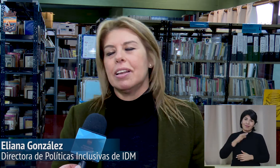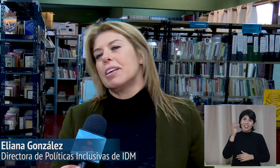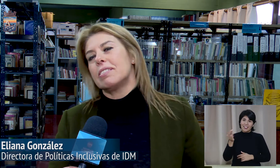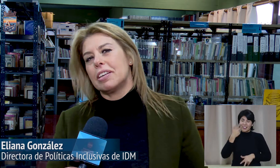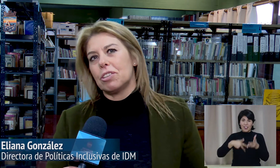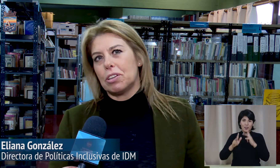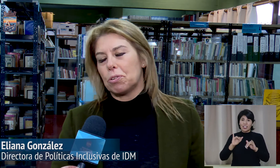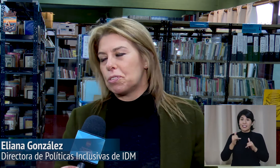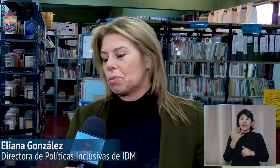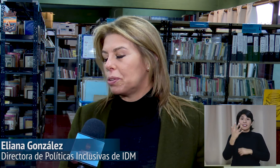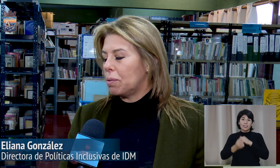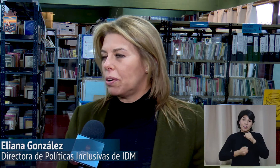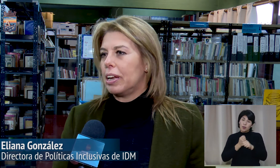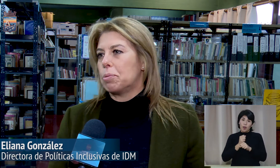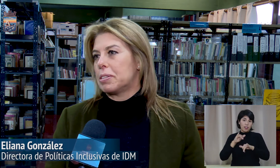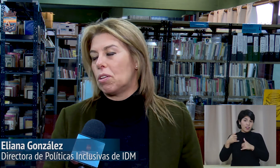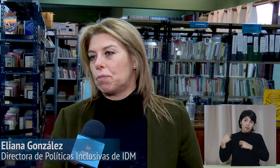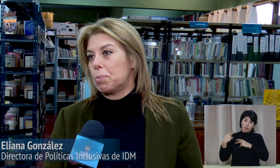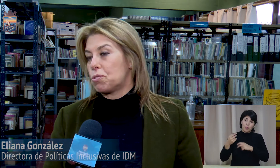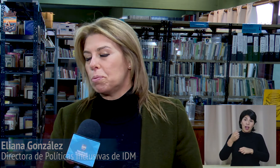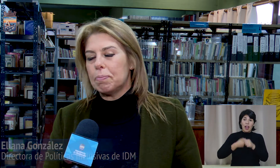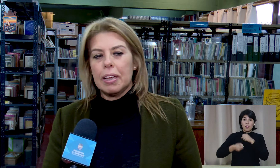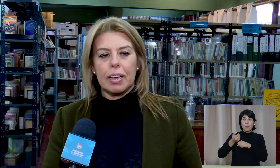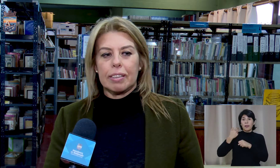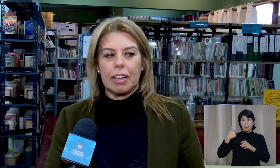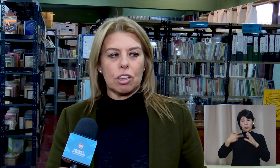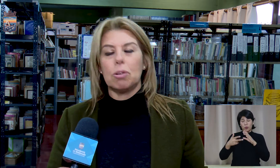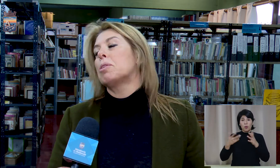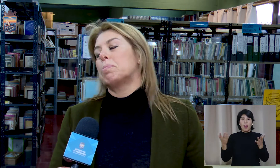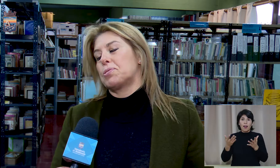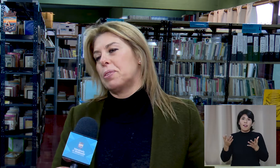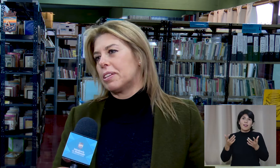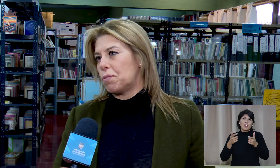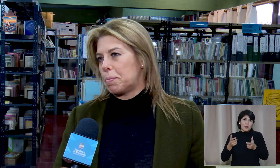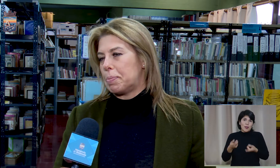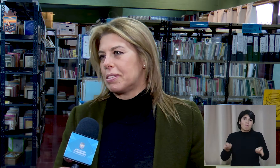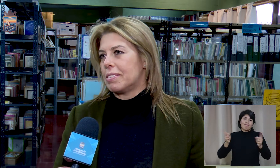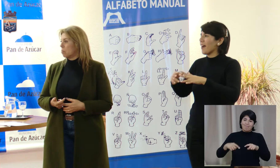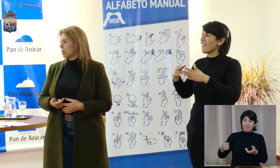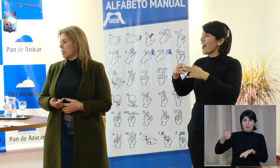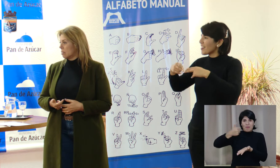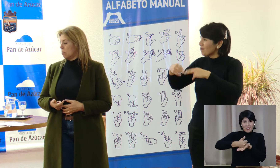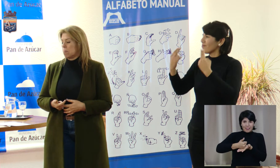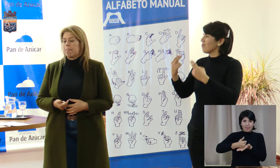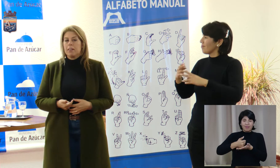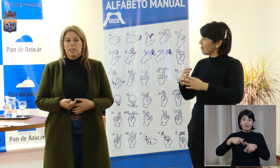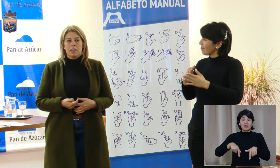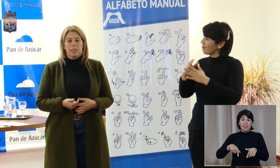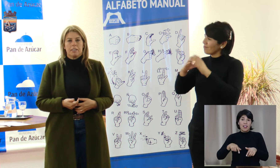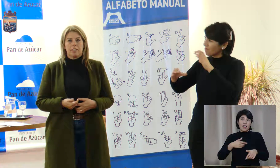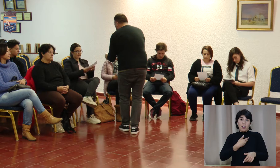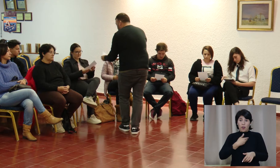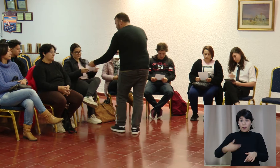señas. Es el quinto año consecutivo, el año pasado fue por Zoom, este año por suerte en forma presencial. Desde la